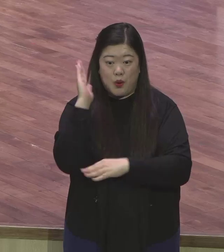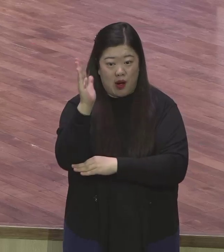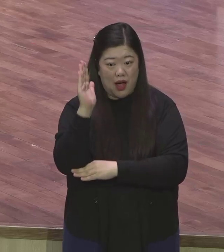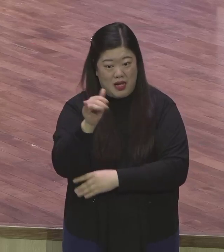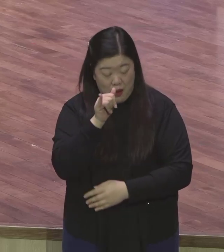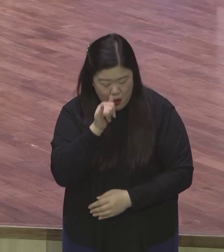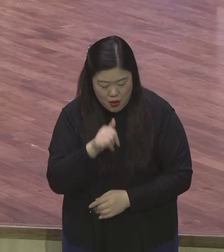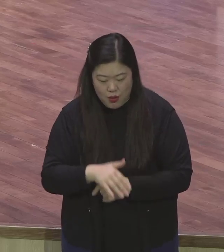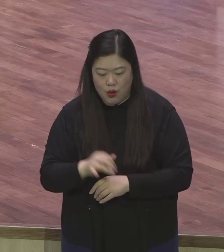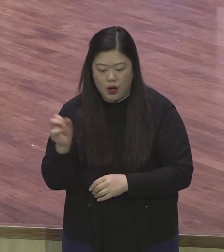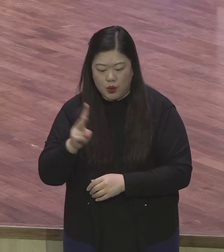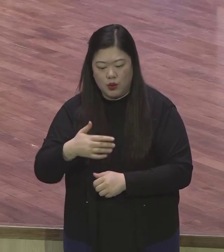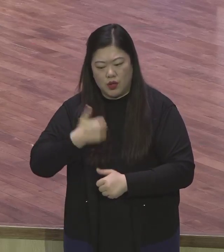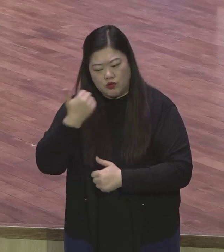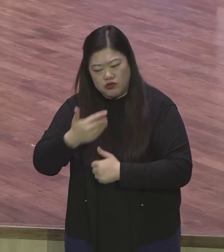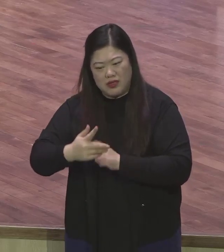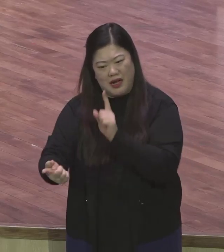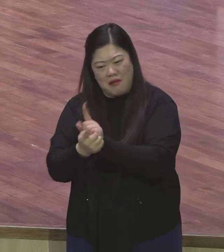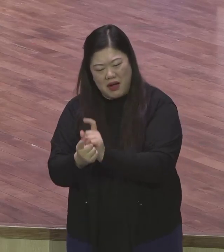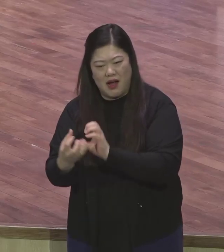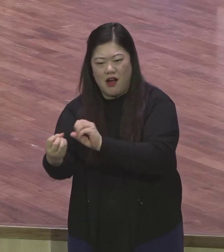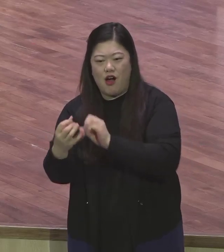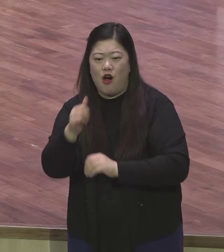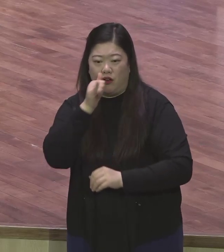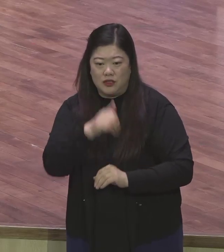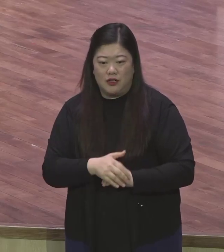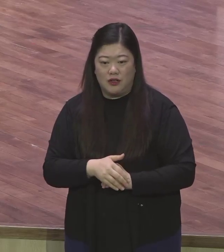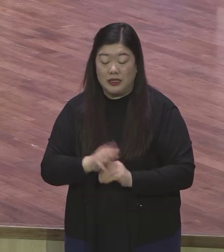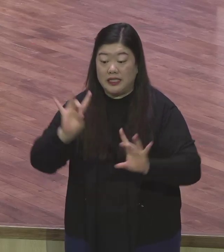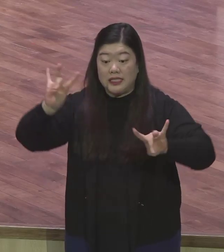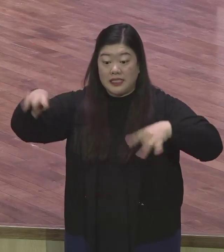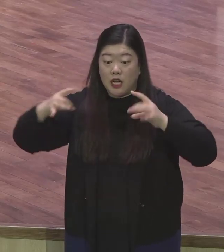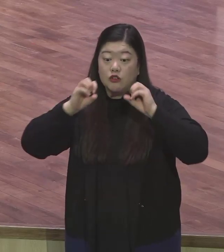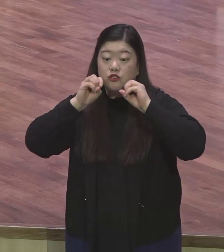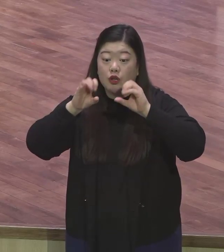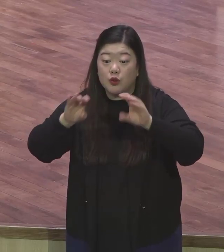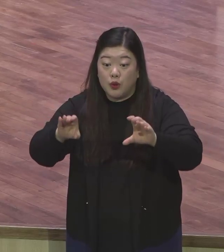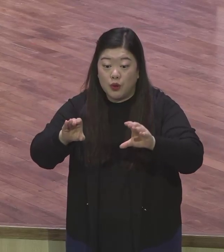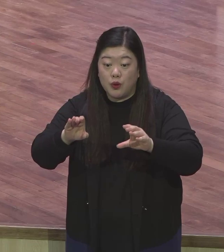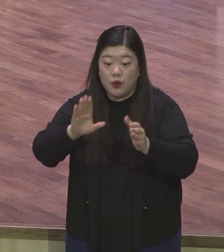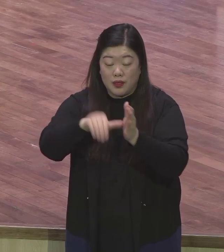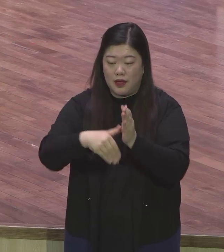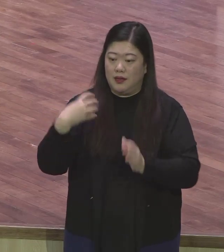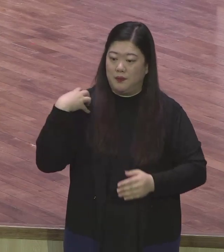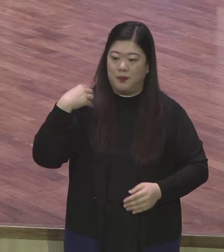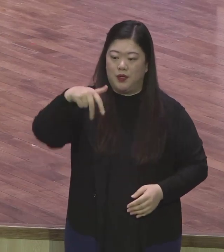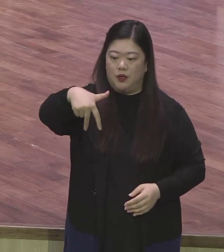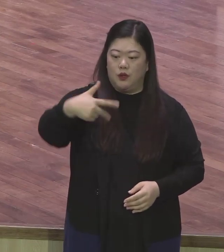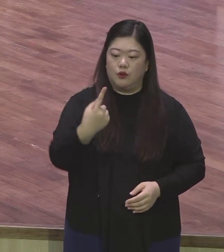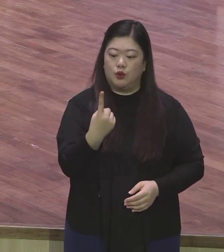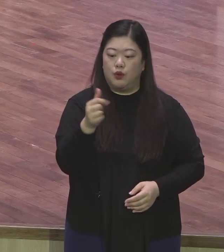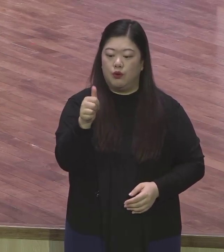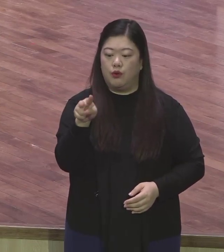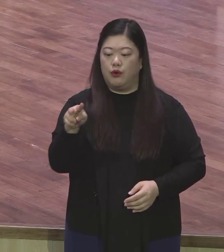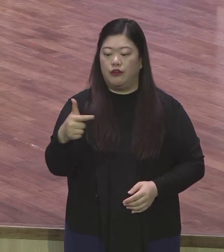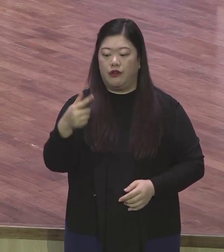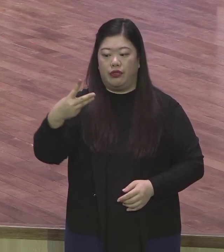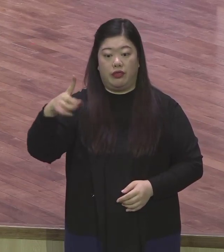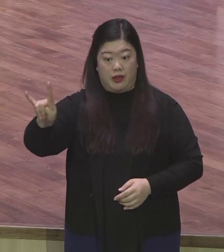되는데 정말 우리 조현대 성교사님 조용한 사람이에요 다 우리 집사 평신도 출신이요 집사하다가